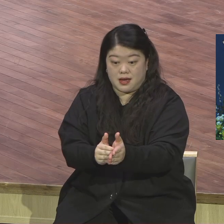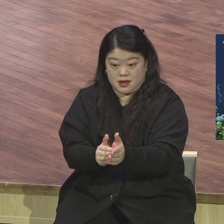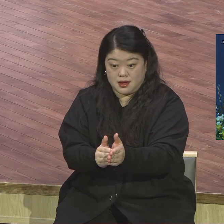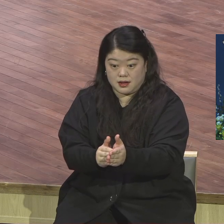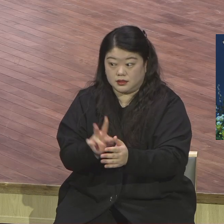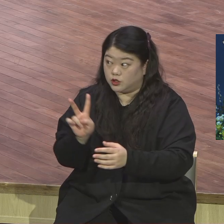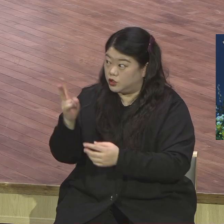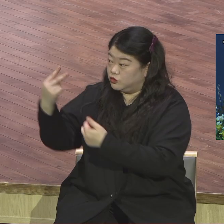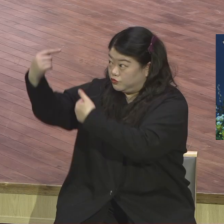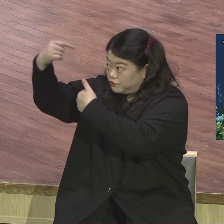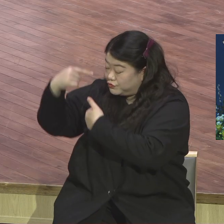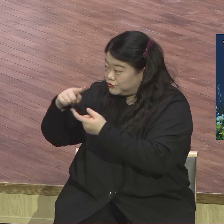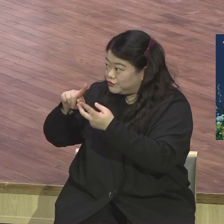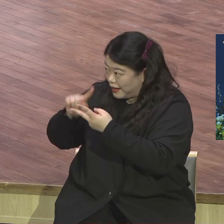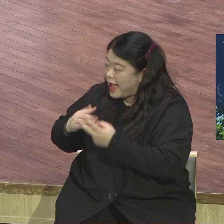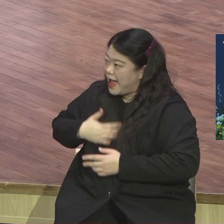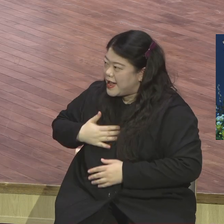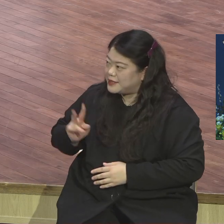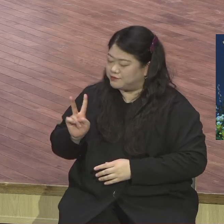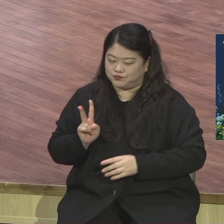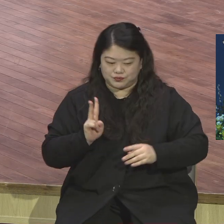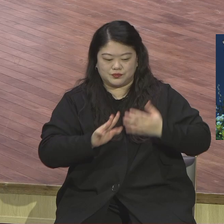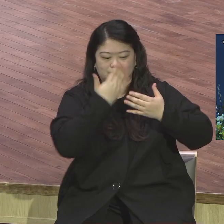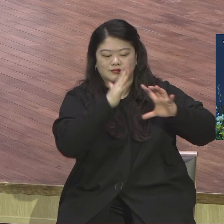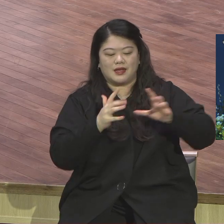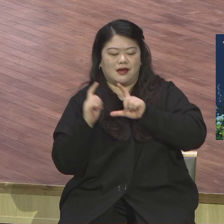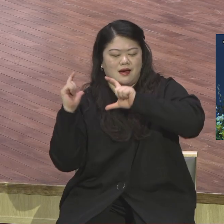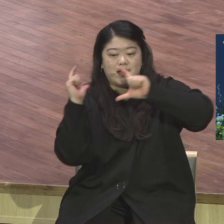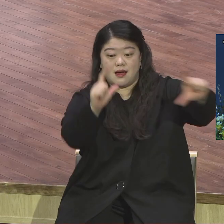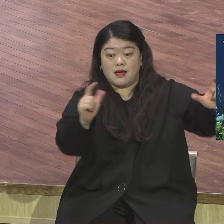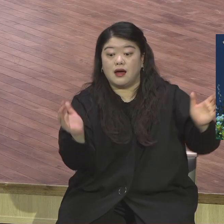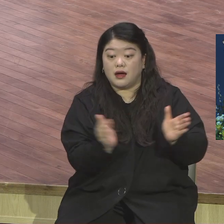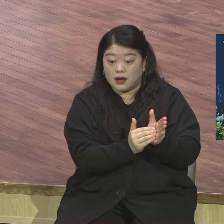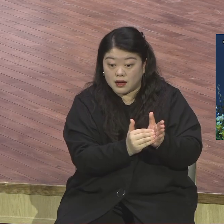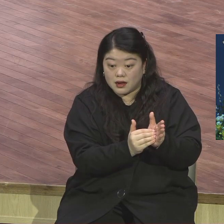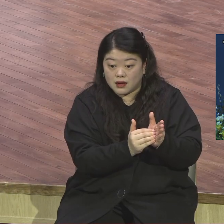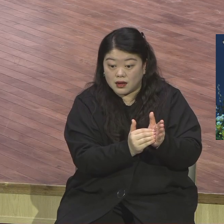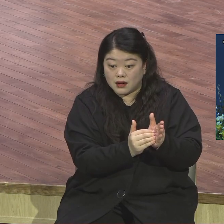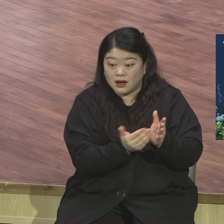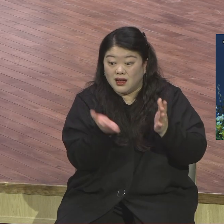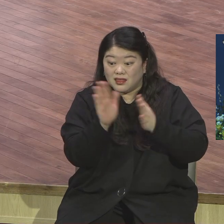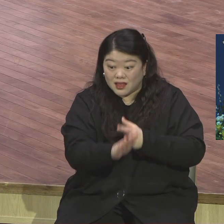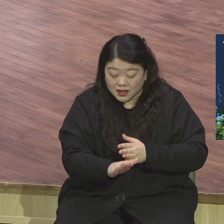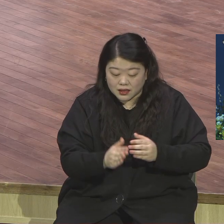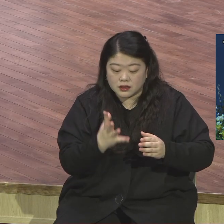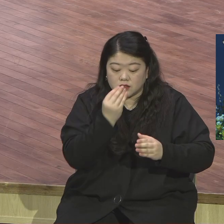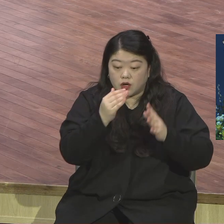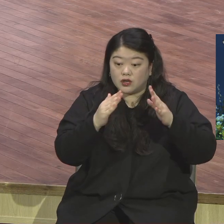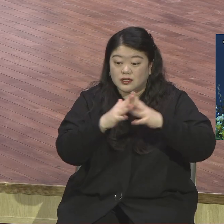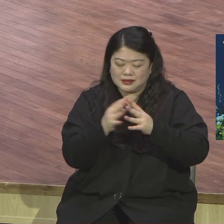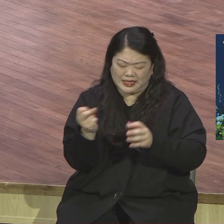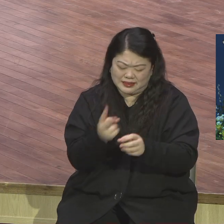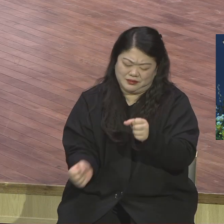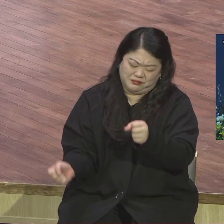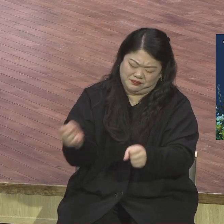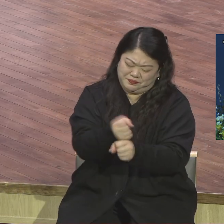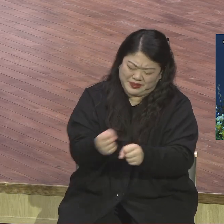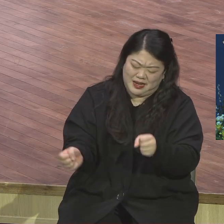시작합니다. 그런데 성전 건축을 시작한 지 한 달이 되었을 때 이들에게 또 다른 그런